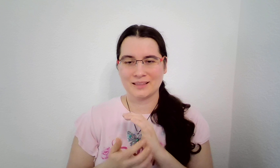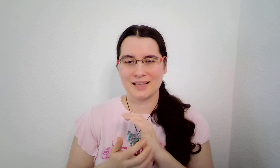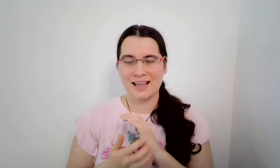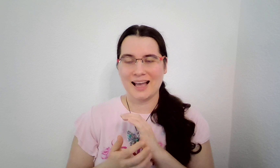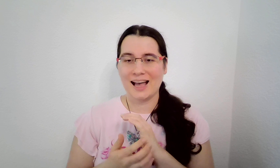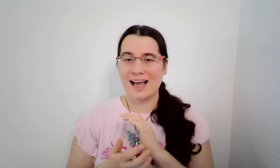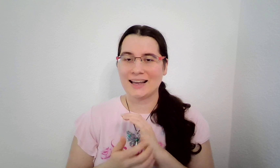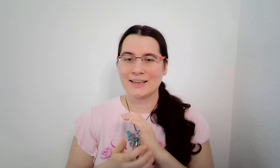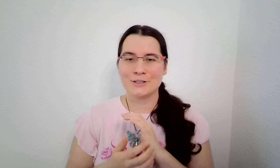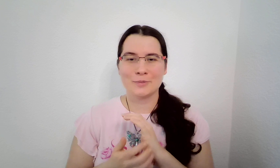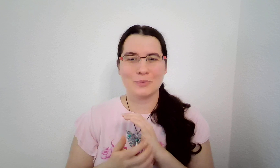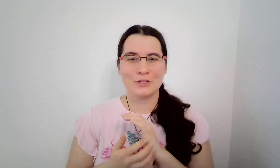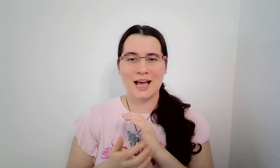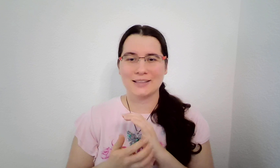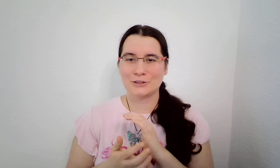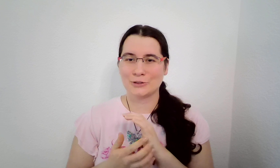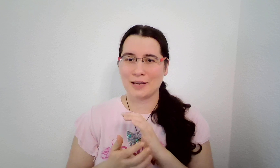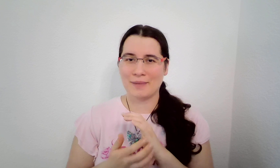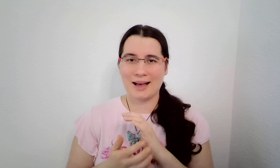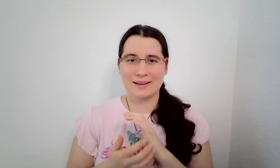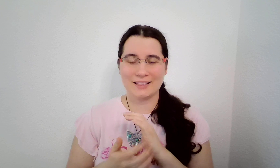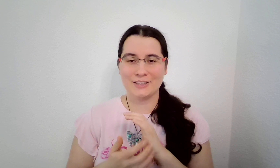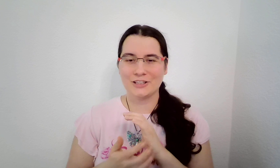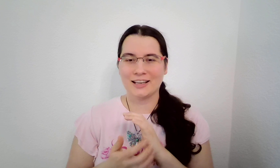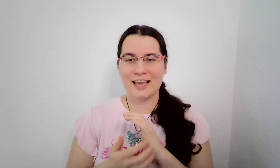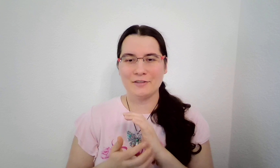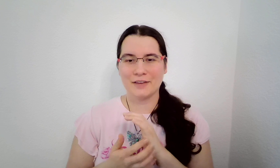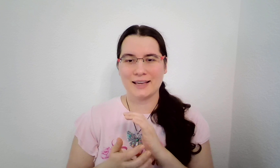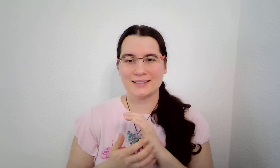Ale ještě pořád to nemá kýžený efekt.